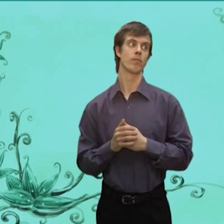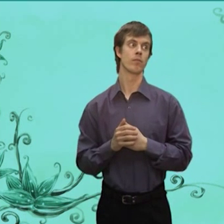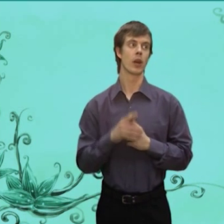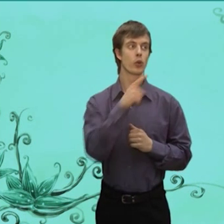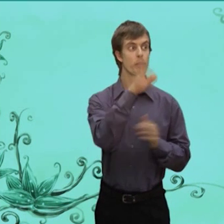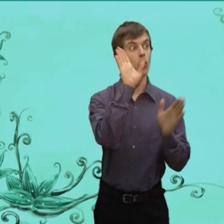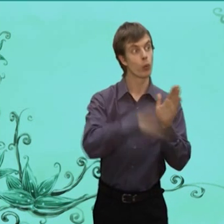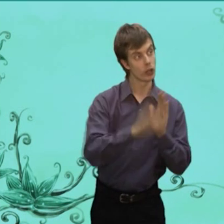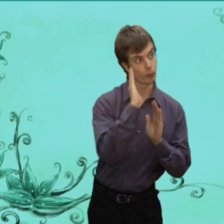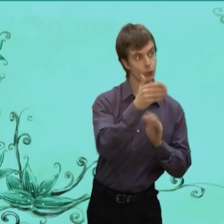то Туго придется